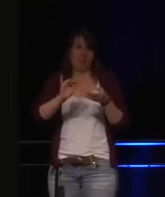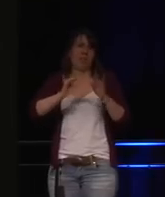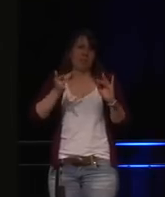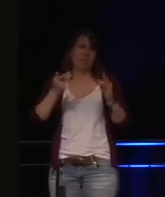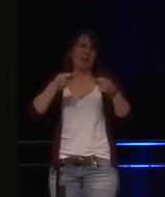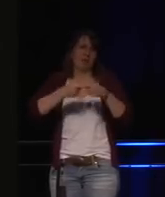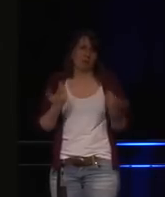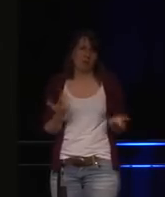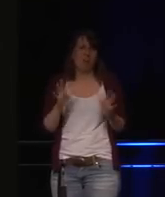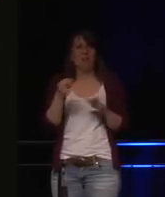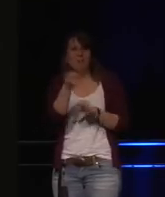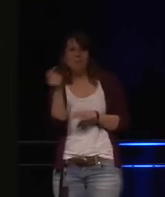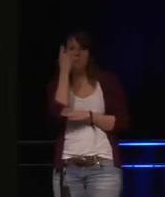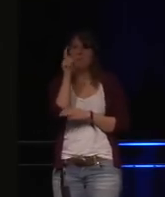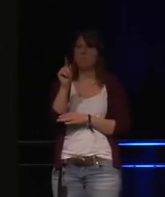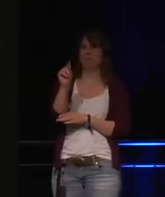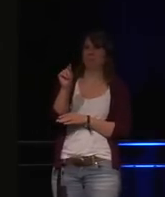was ist überhaupt das IoT?